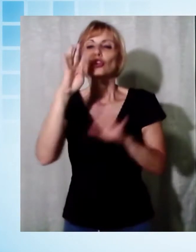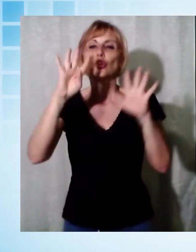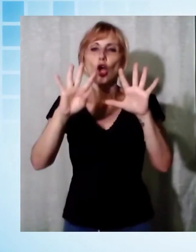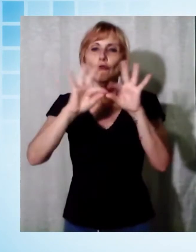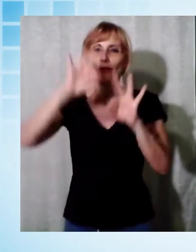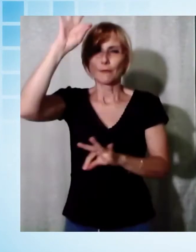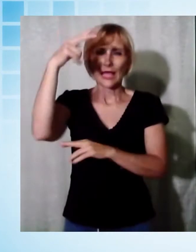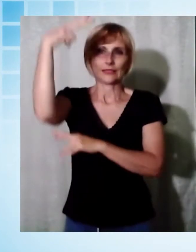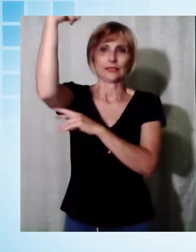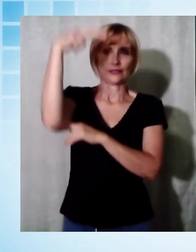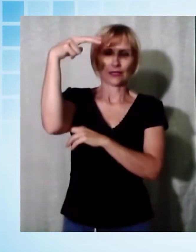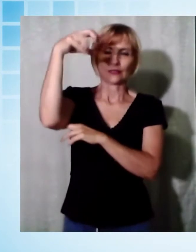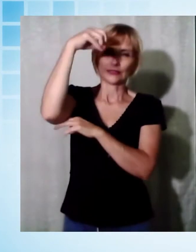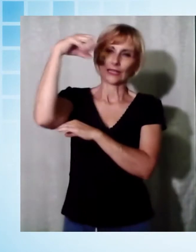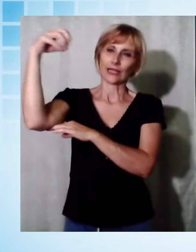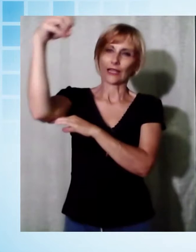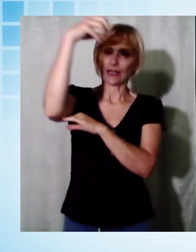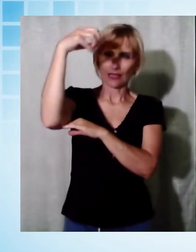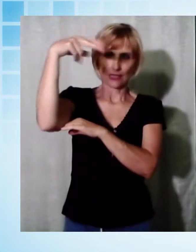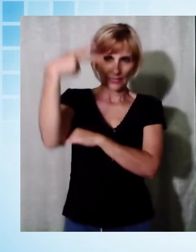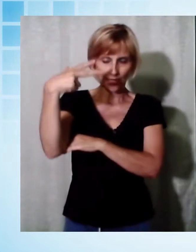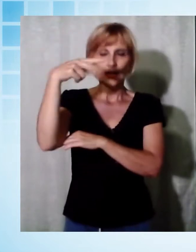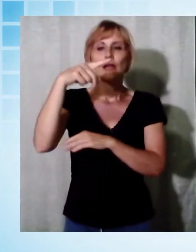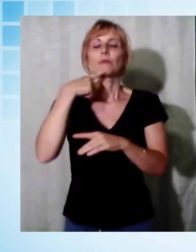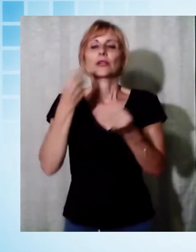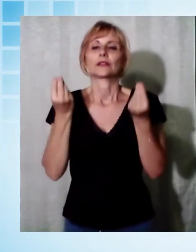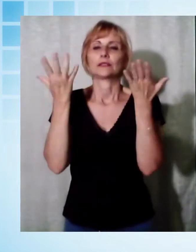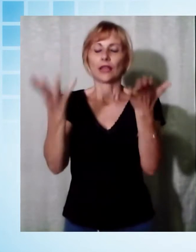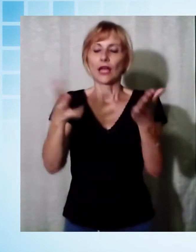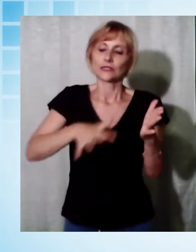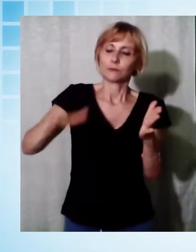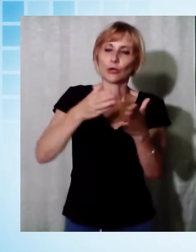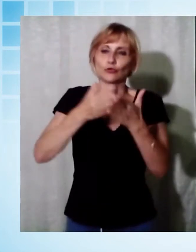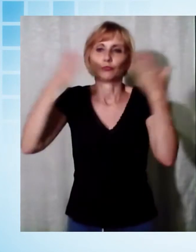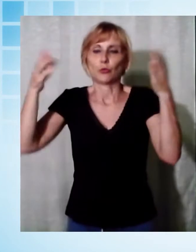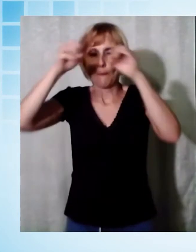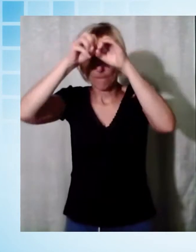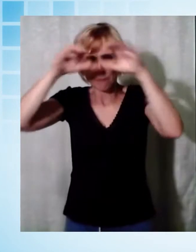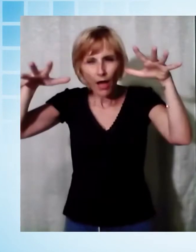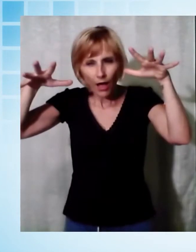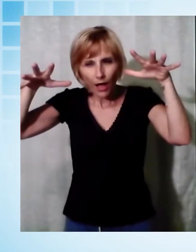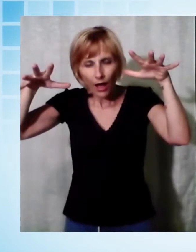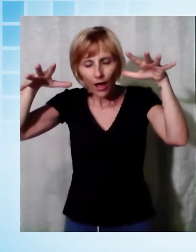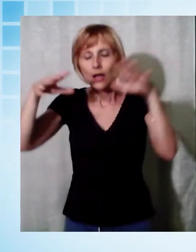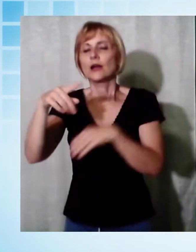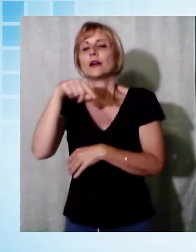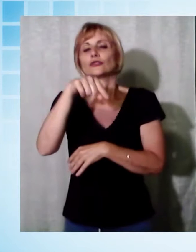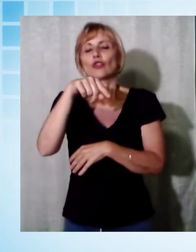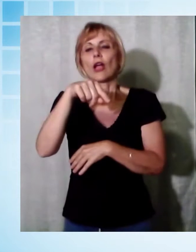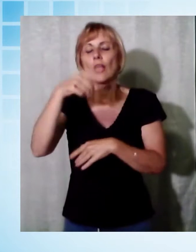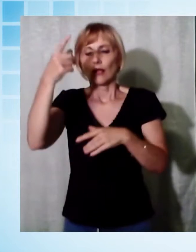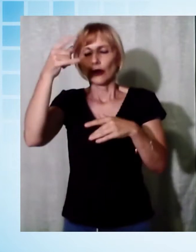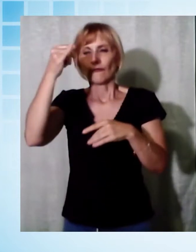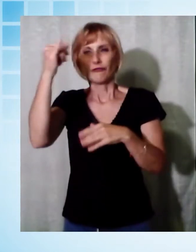corpi illuminanti per dare maggiore illuminazione allo spazio più grande. L'impianto elettrico sarà interamente sotterraneo. Il